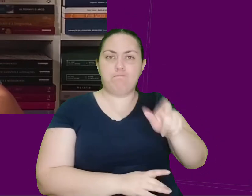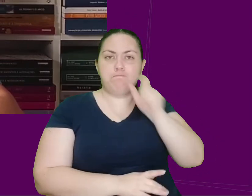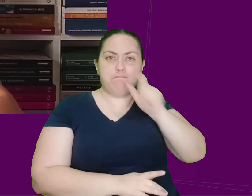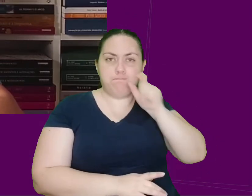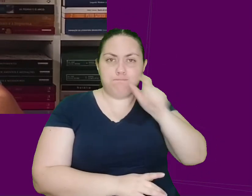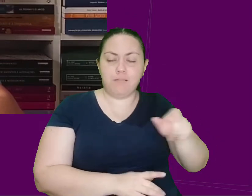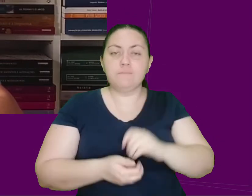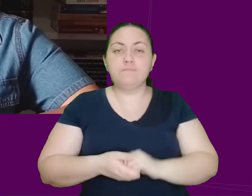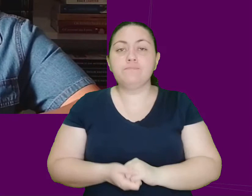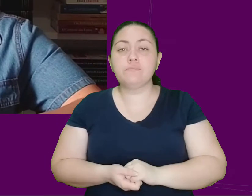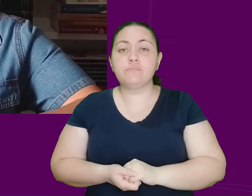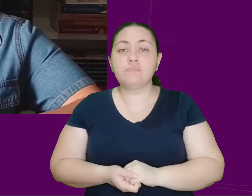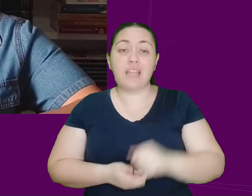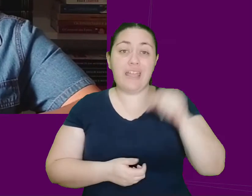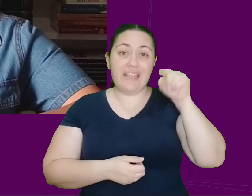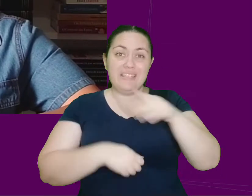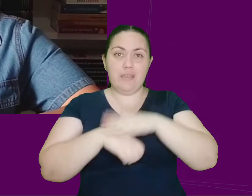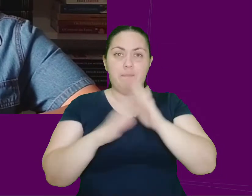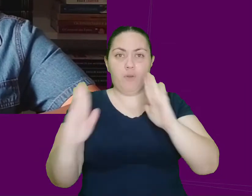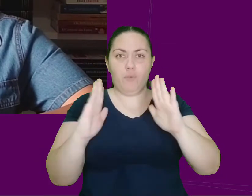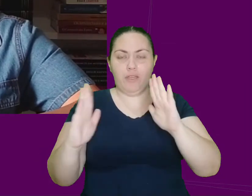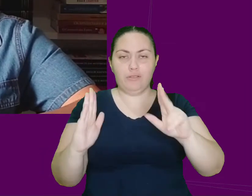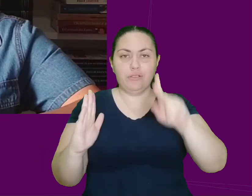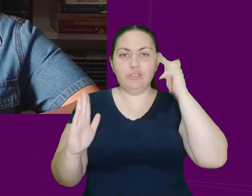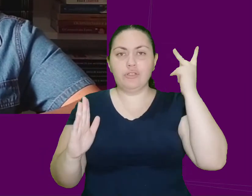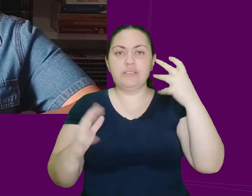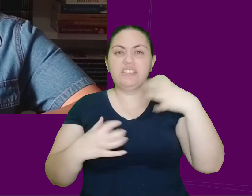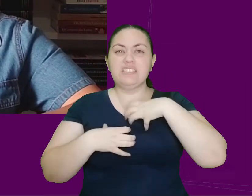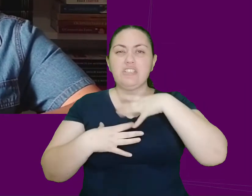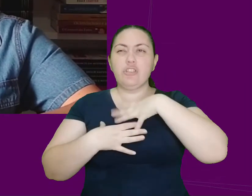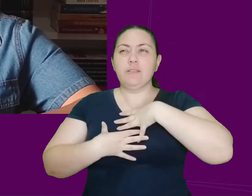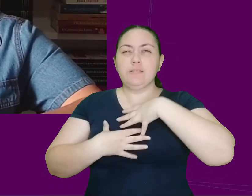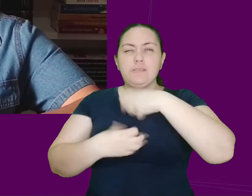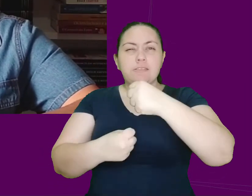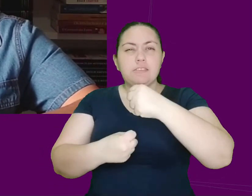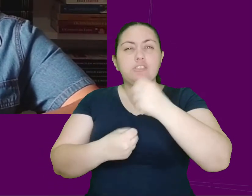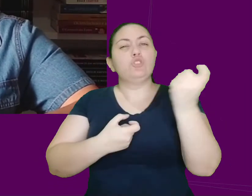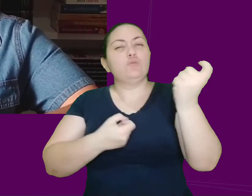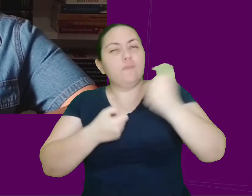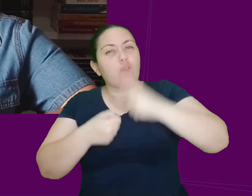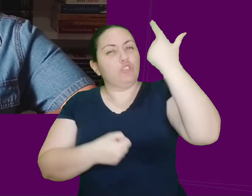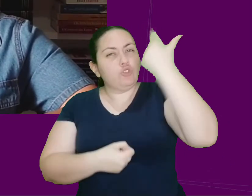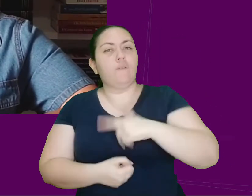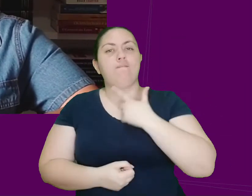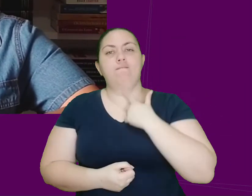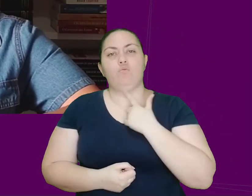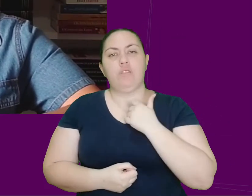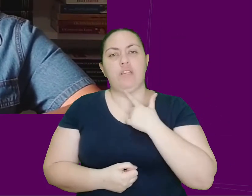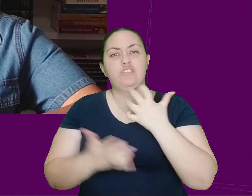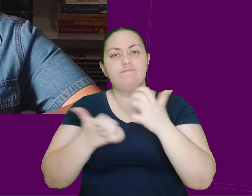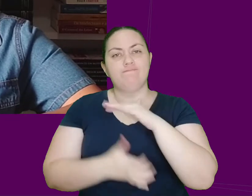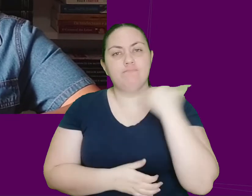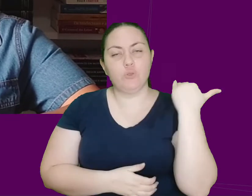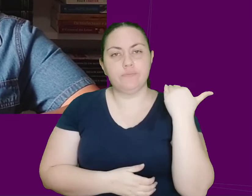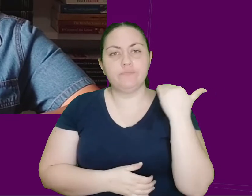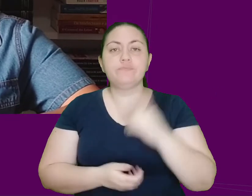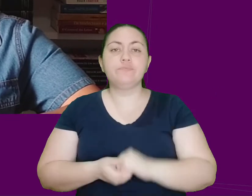grosseria. Nesse ponto da história, a possibilidade de suicídio volta a ser comentada pelo narrador. Por meio de um recurso